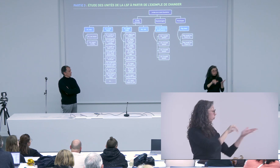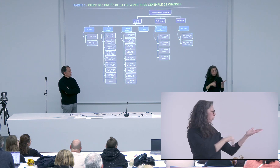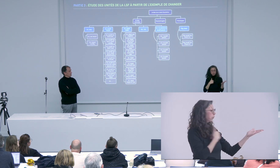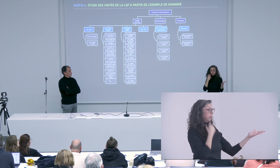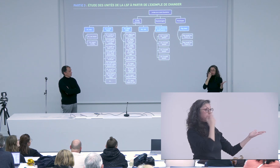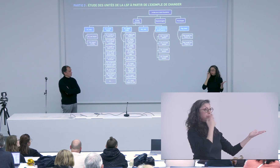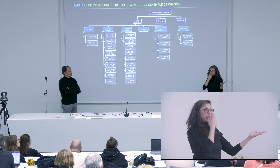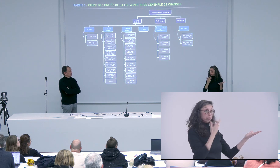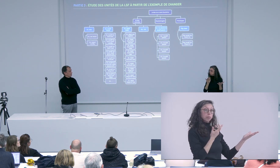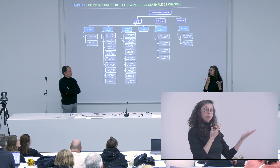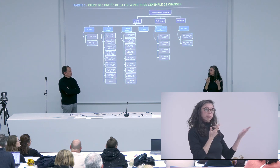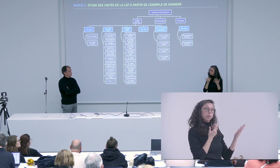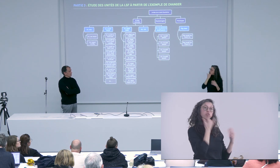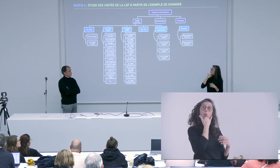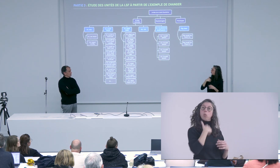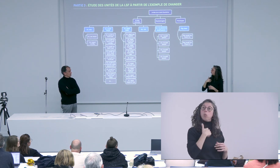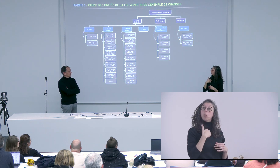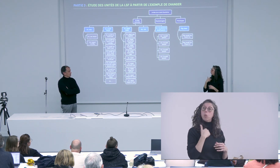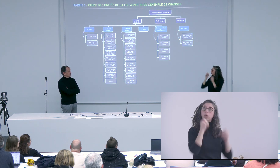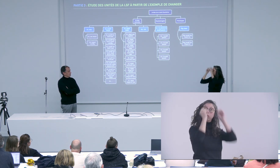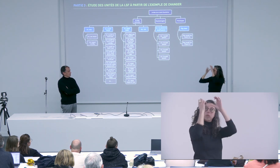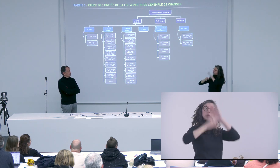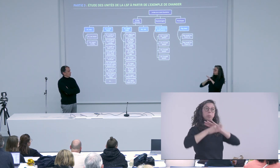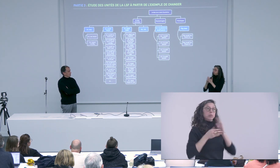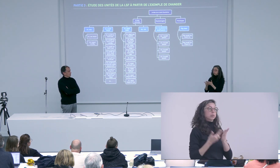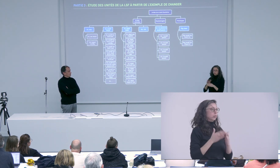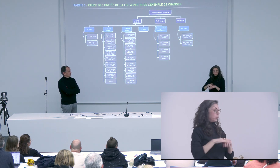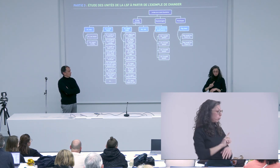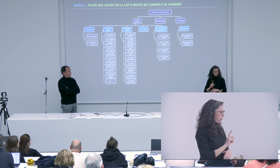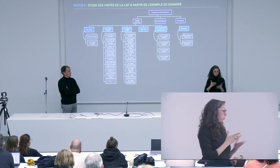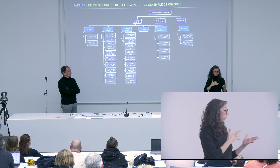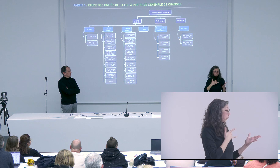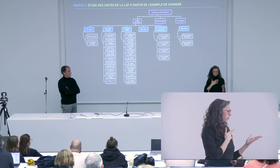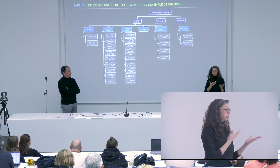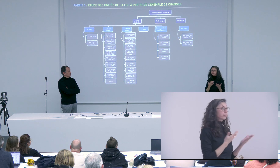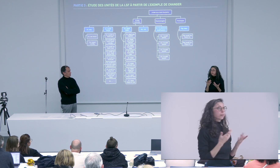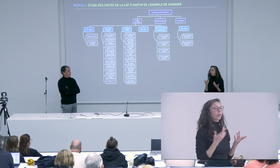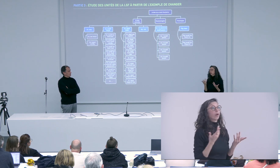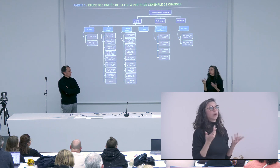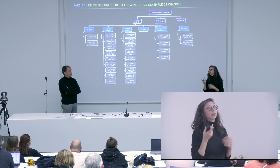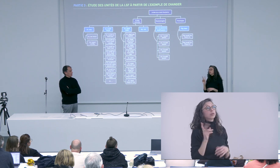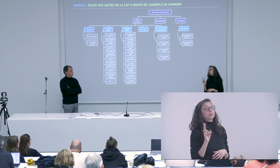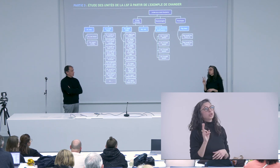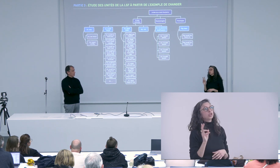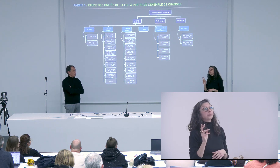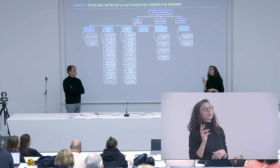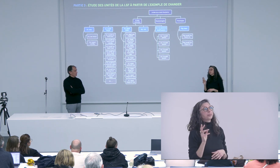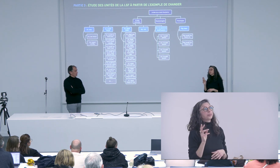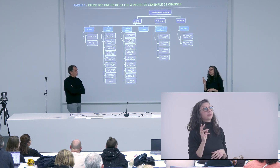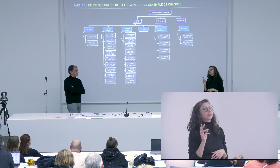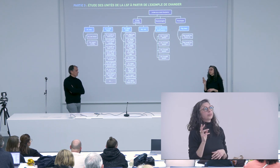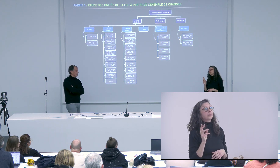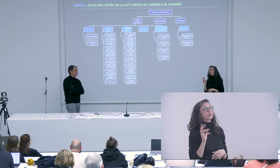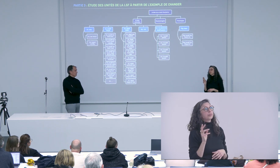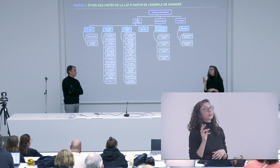choses qui avaient été créées mais lui-même en a créé plusieurs au départ je pensais que ça allait être de cette nature et